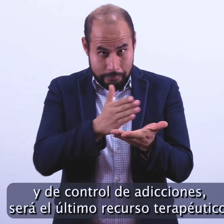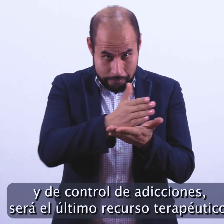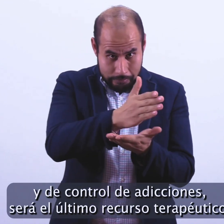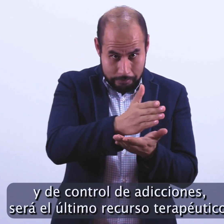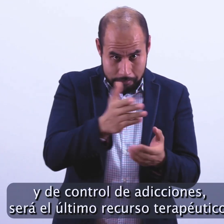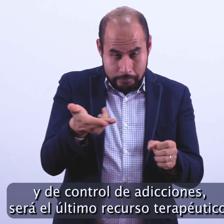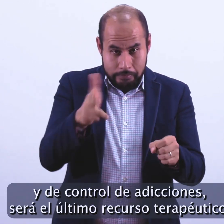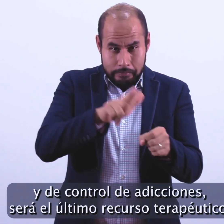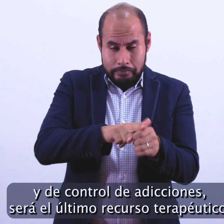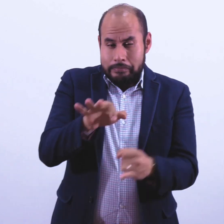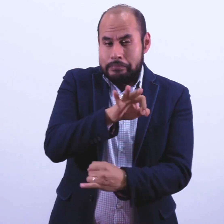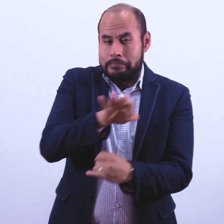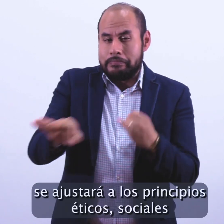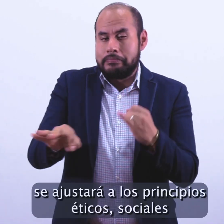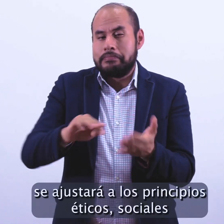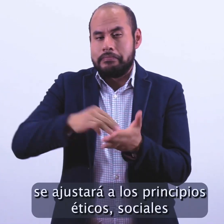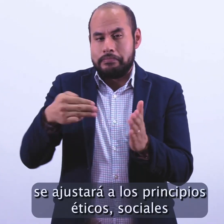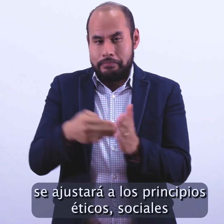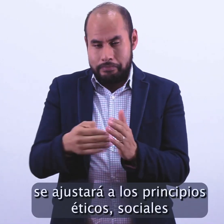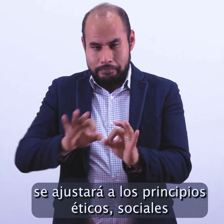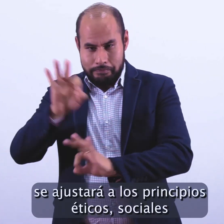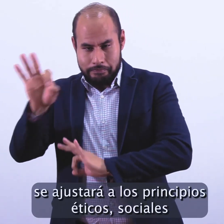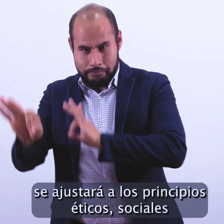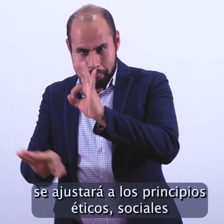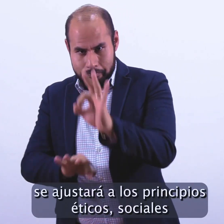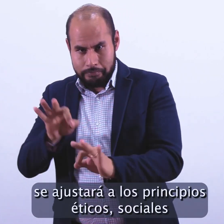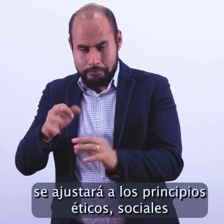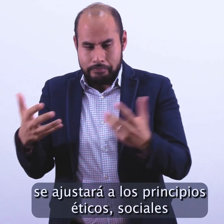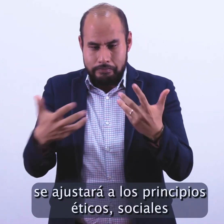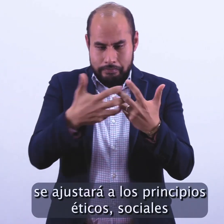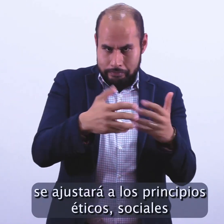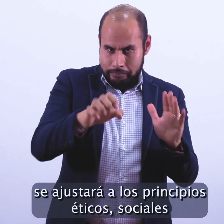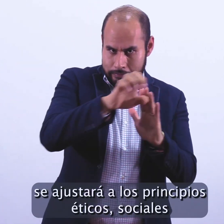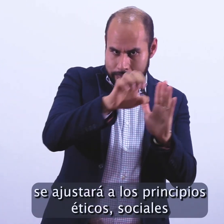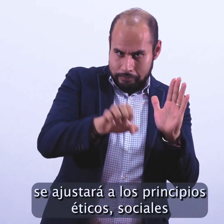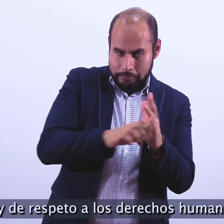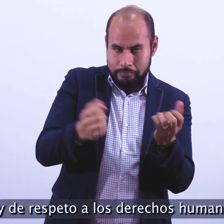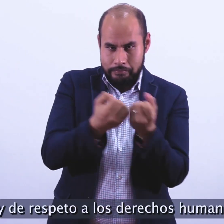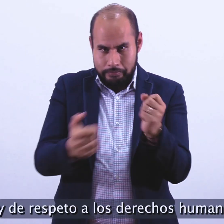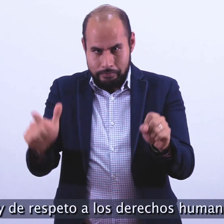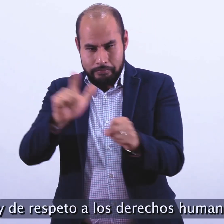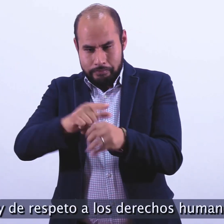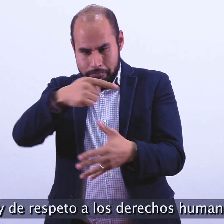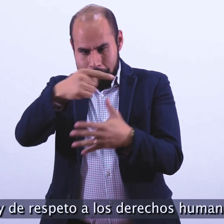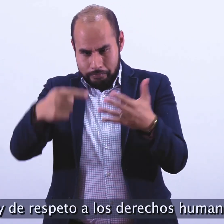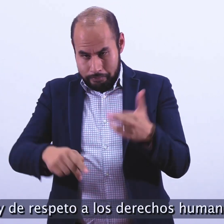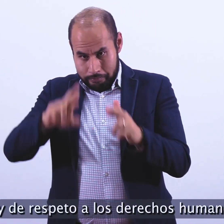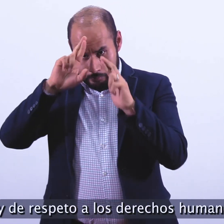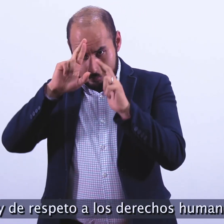recurso terapéutico. Se ajustará a los principios éticos, sociales y de respeto a los derechos humanos.